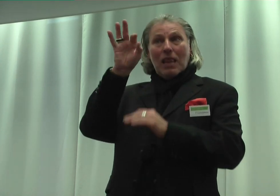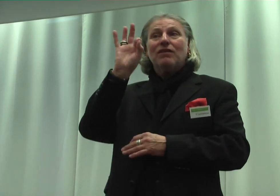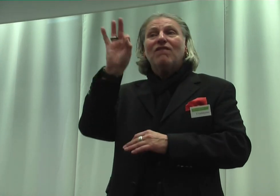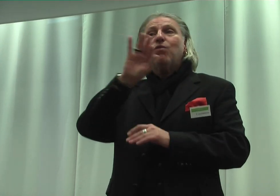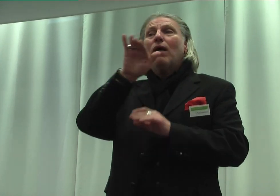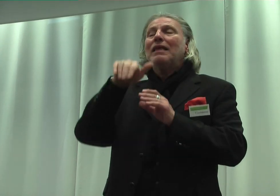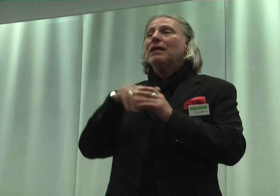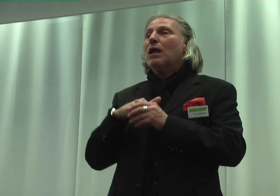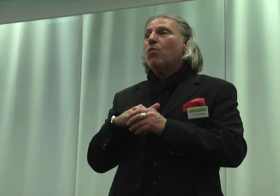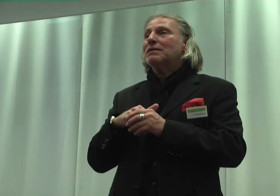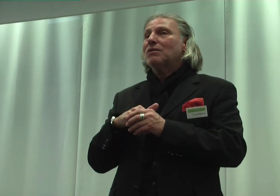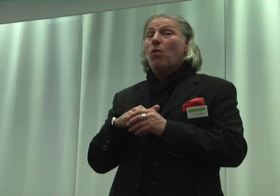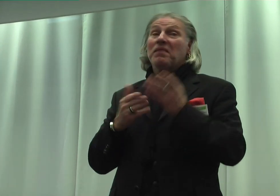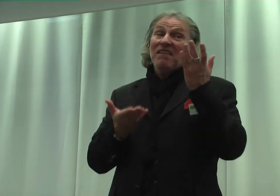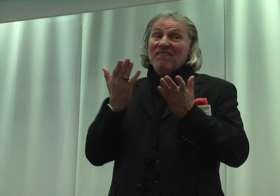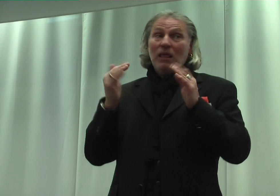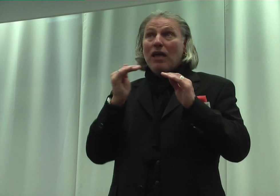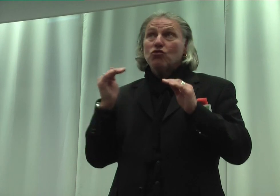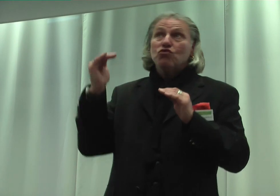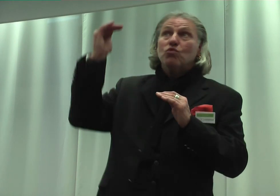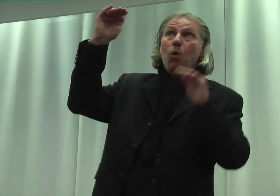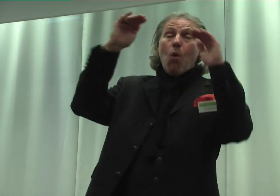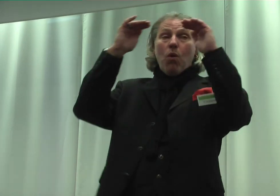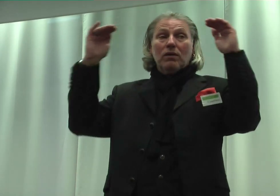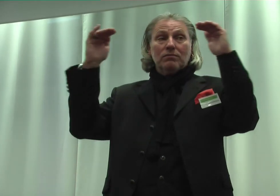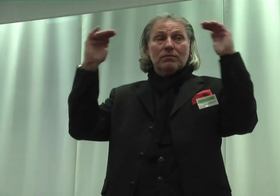nicht so hoch angelegt wird.